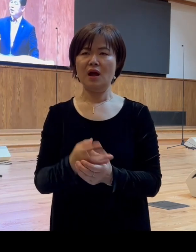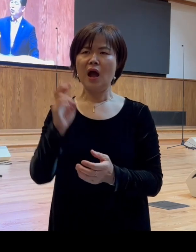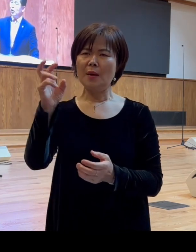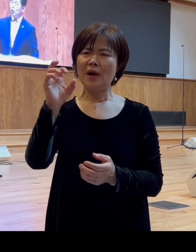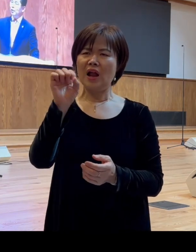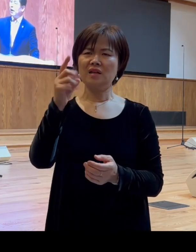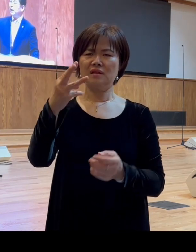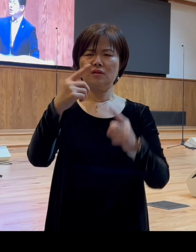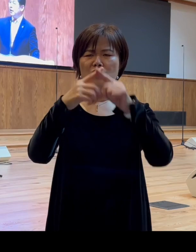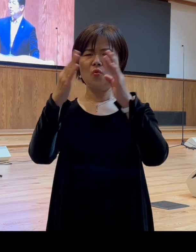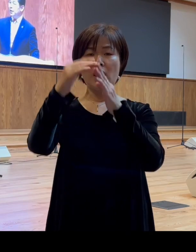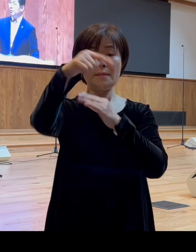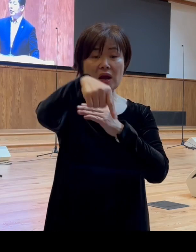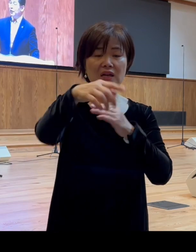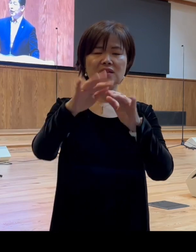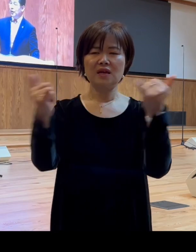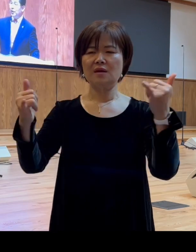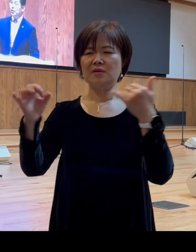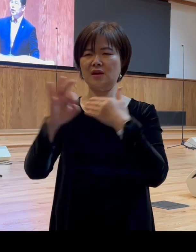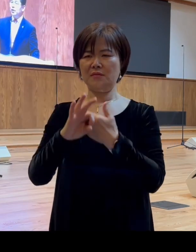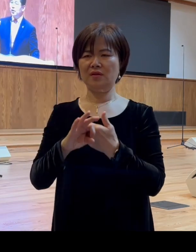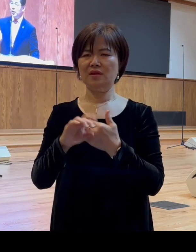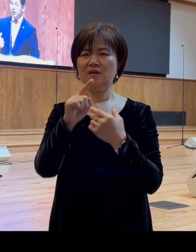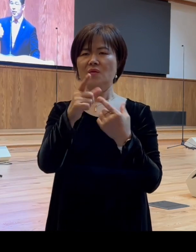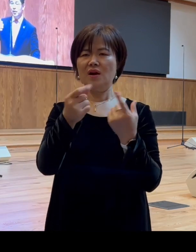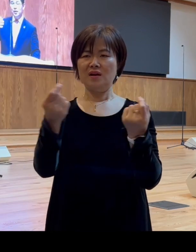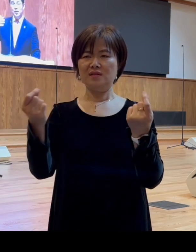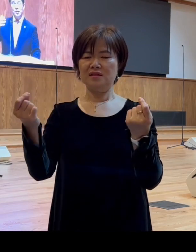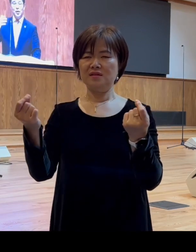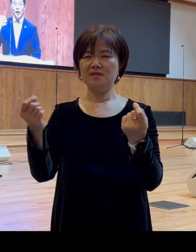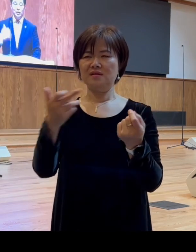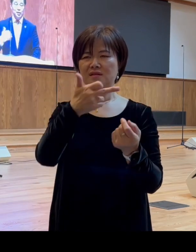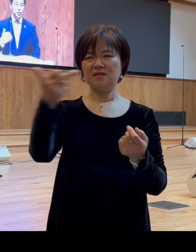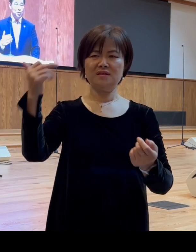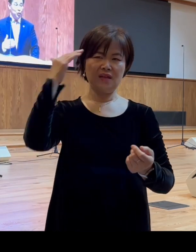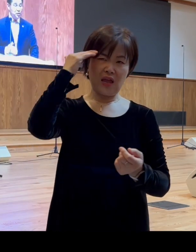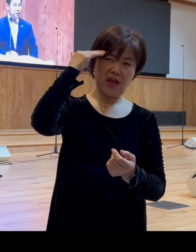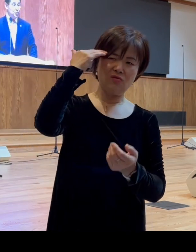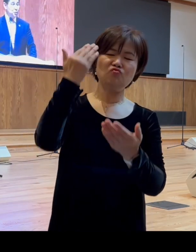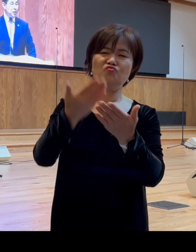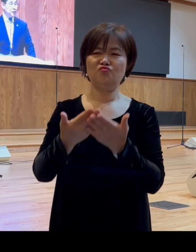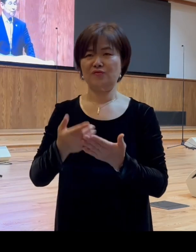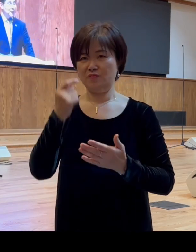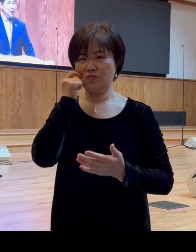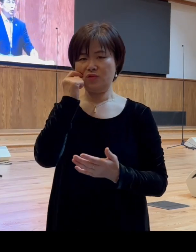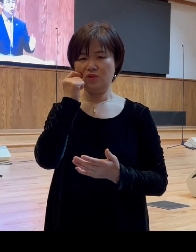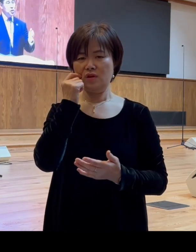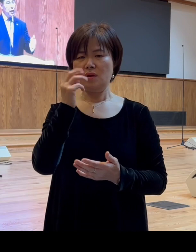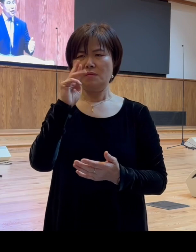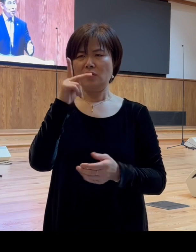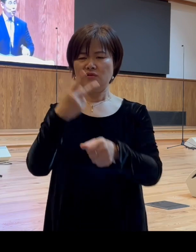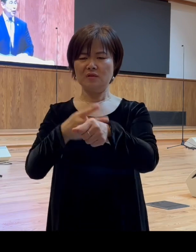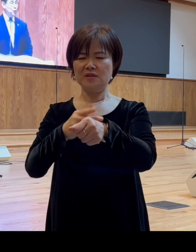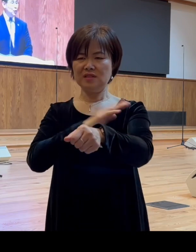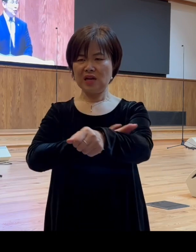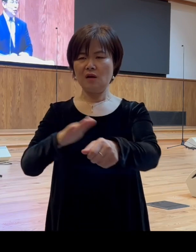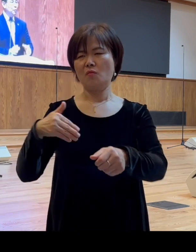교회 밖에 사람이라면 그렇게 큰 해를 입히지 못했을 것입니다 바울을 잘 알지 못하고 바울의